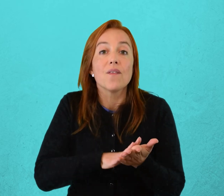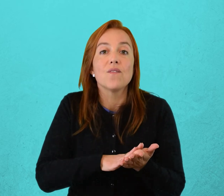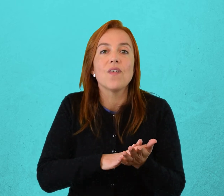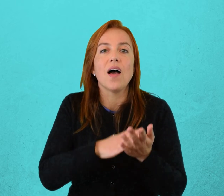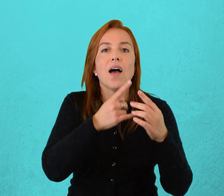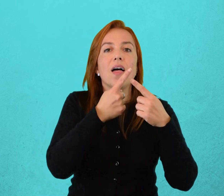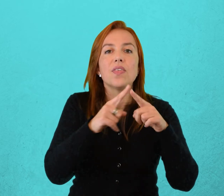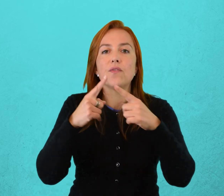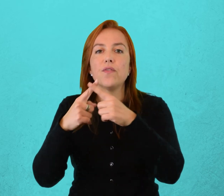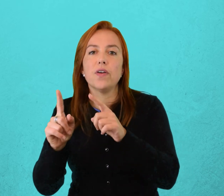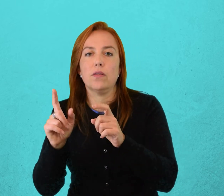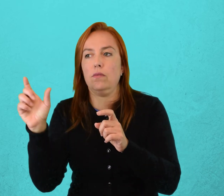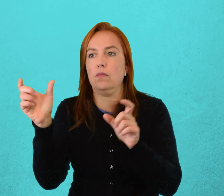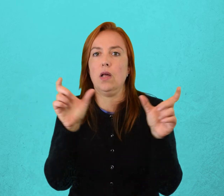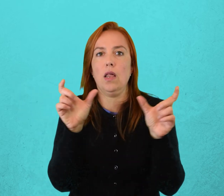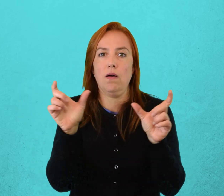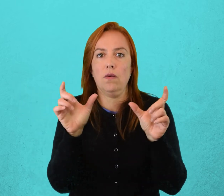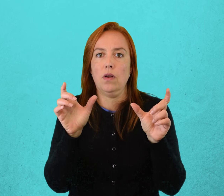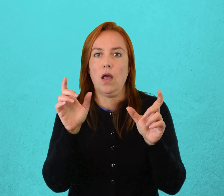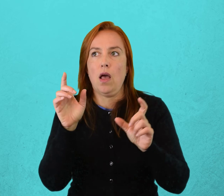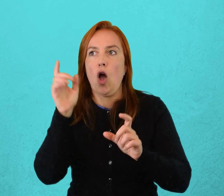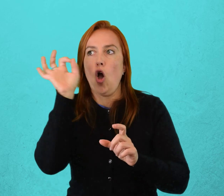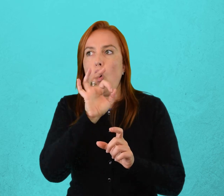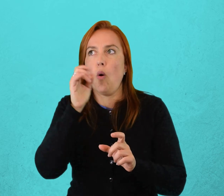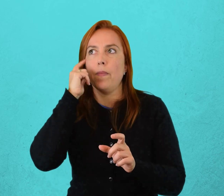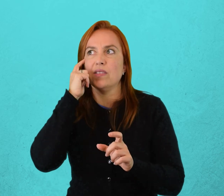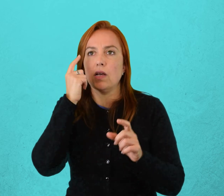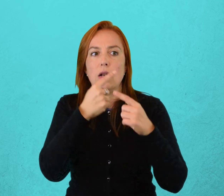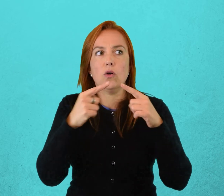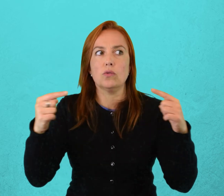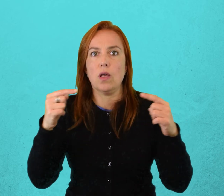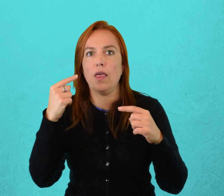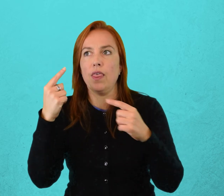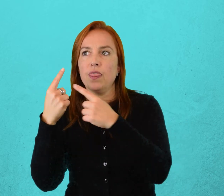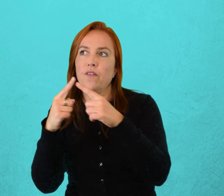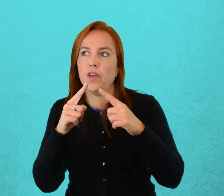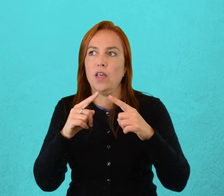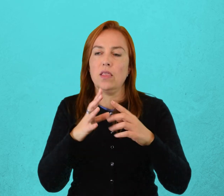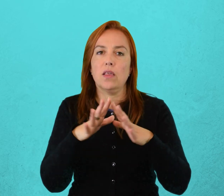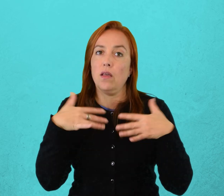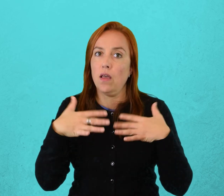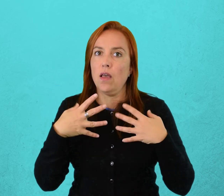que las diferencias crean siempre retos o ayudan a ver el mundo más amplio. Depende de todos.